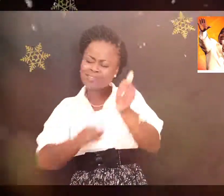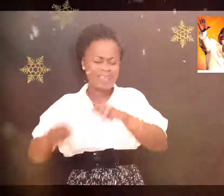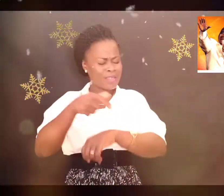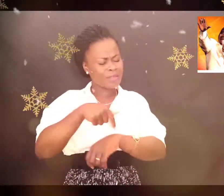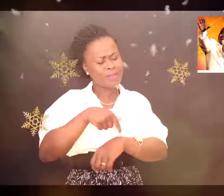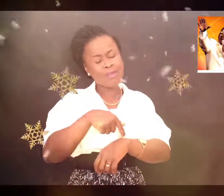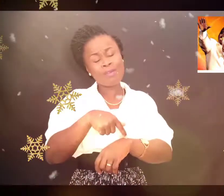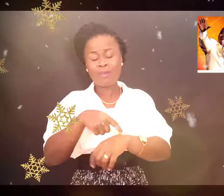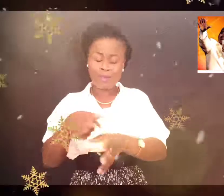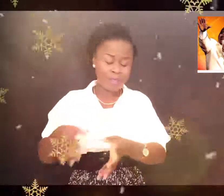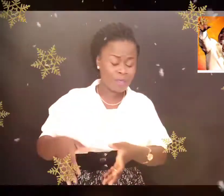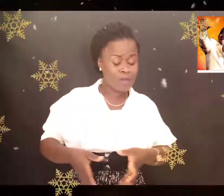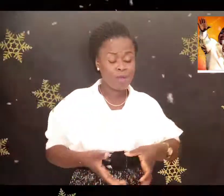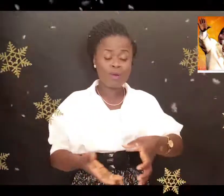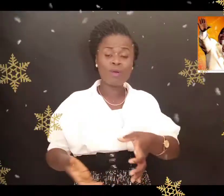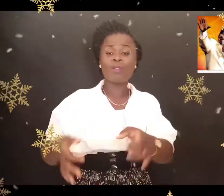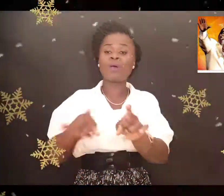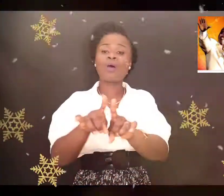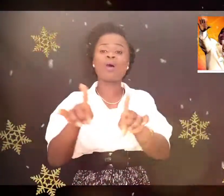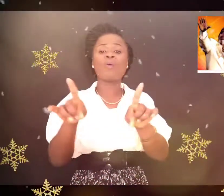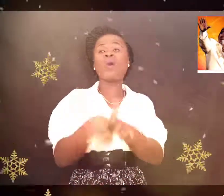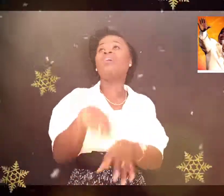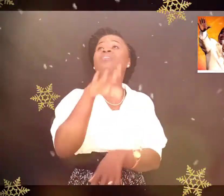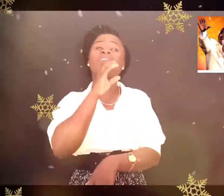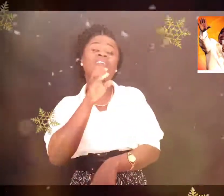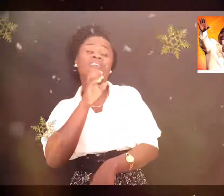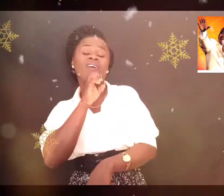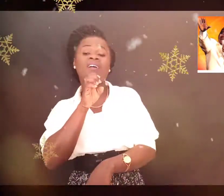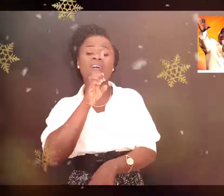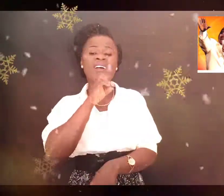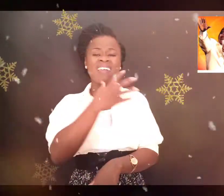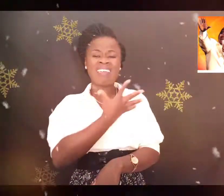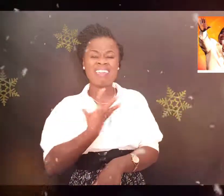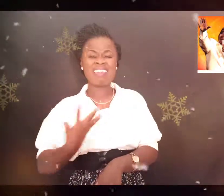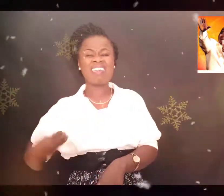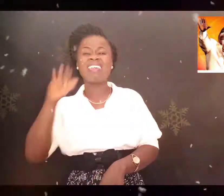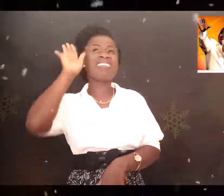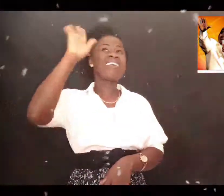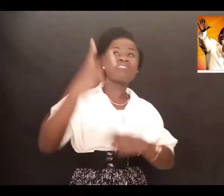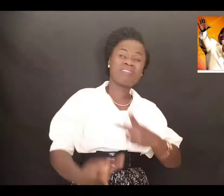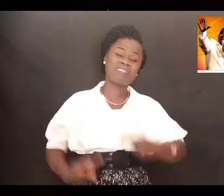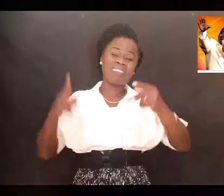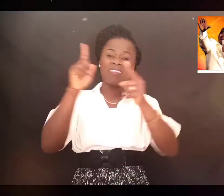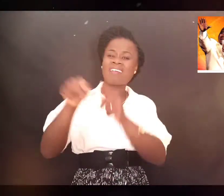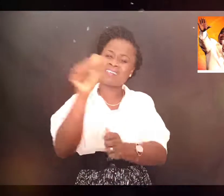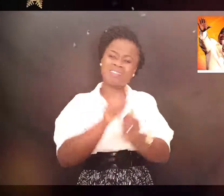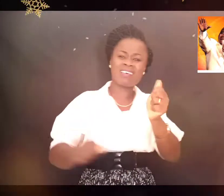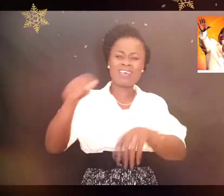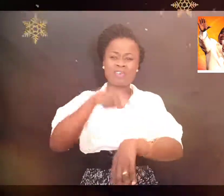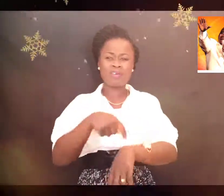chaque heure Elle coule comme un torrent Et ta vie à chaque